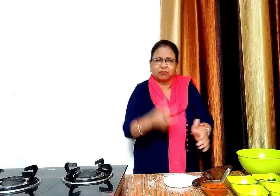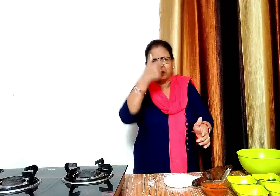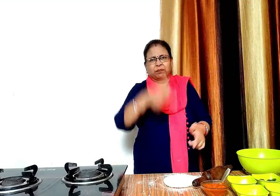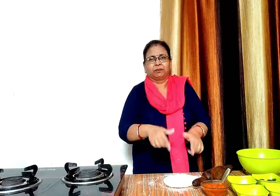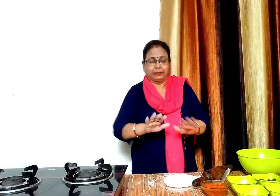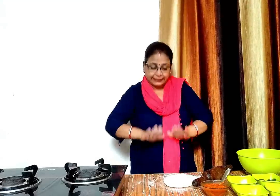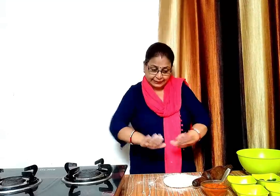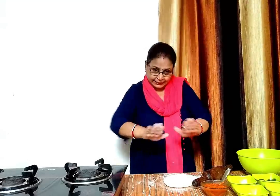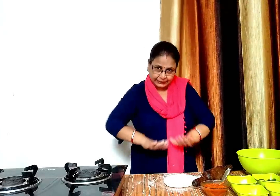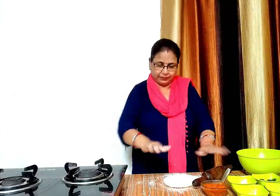हम इसे अच्छे से बेलेंगे